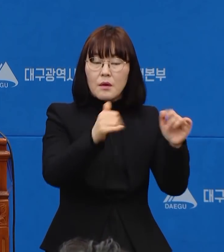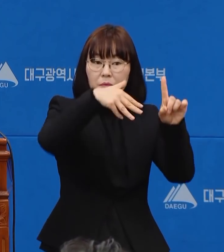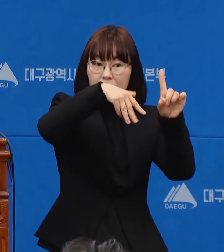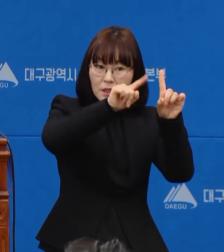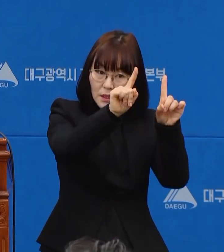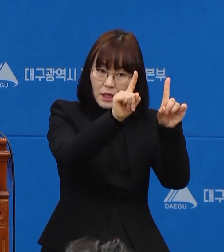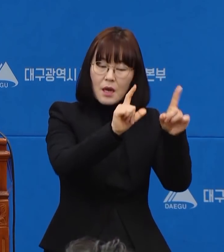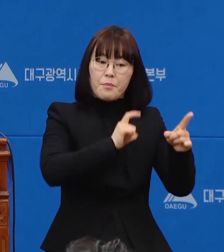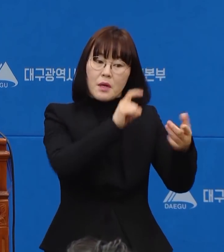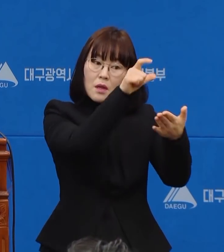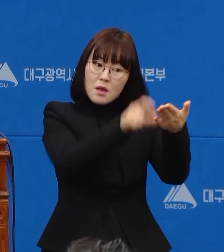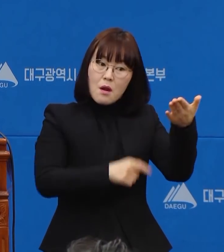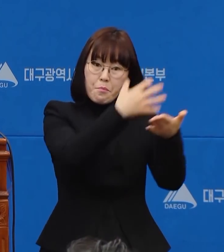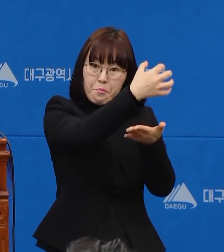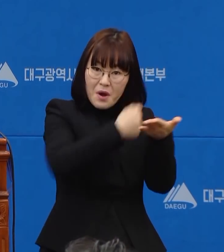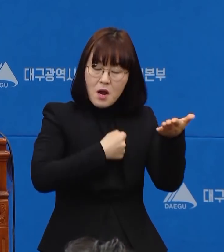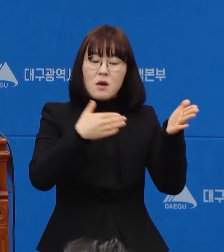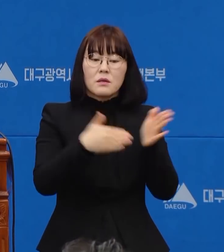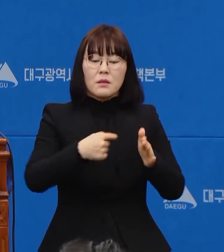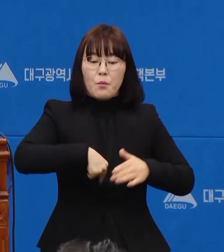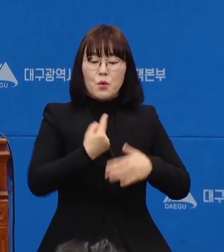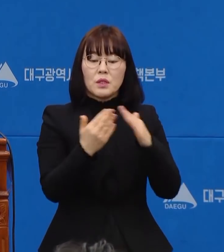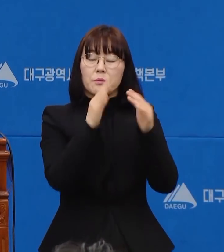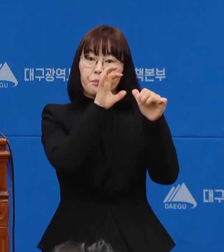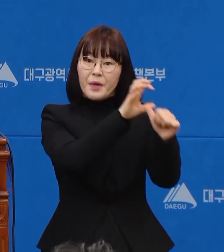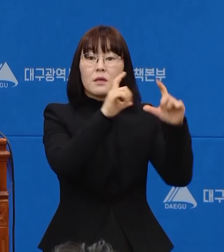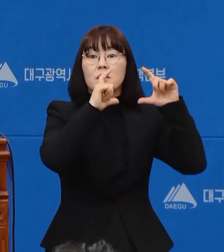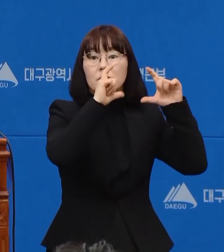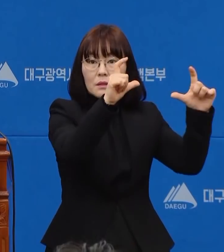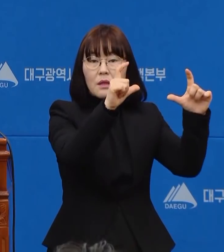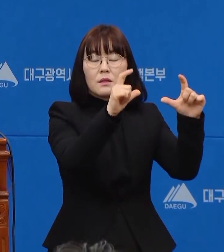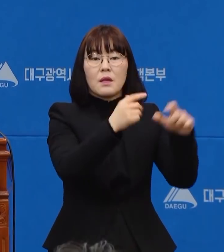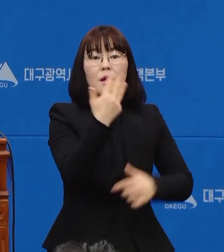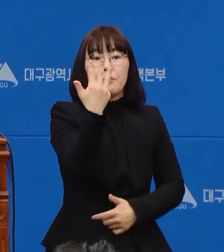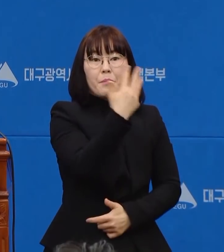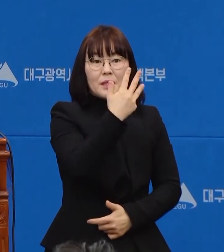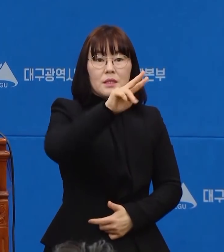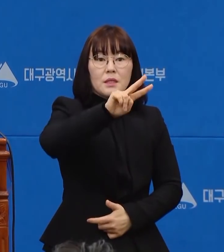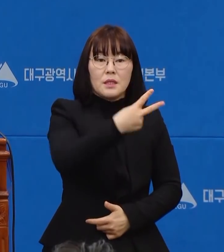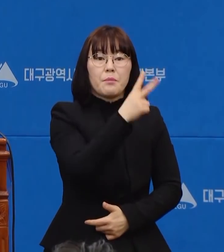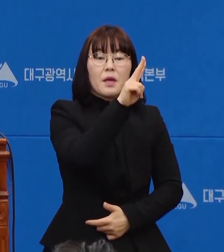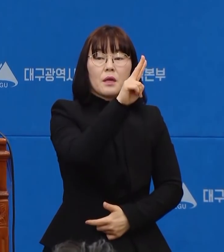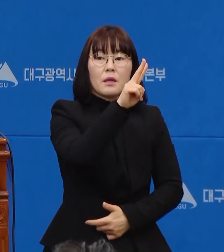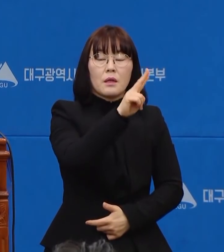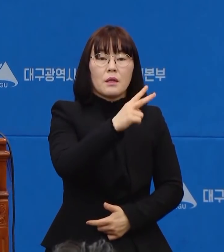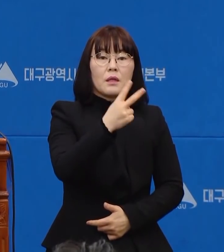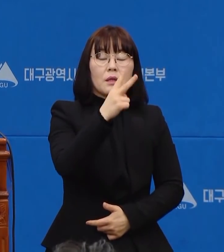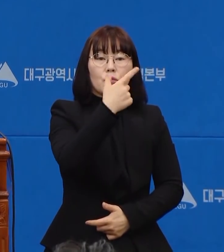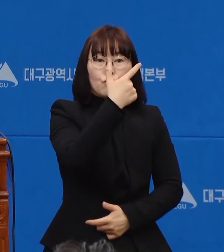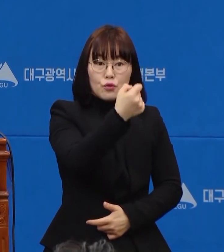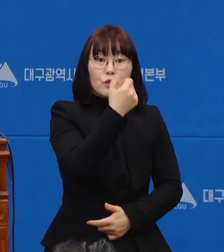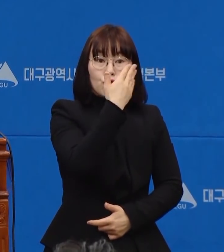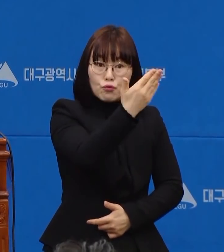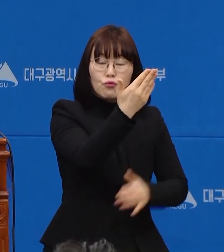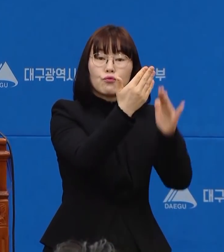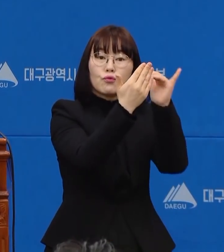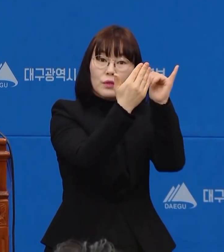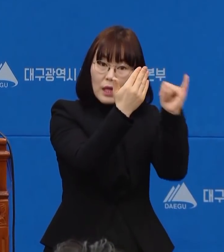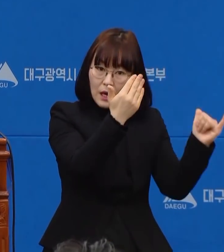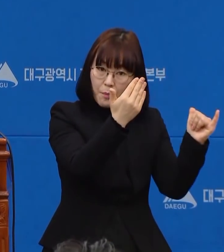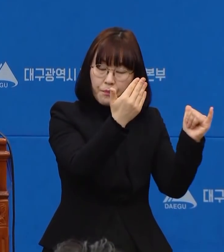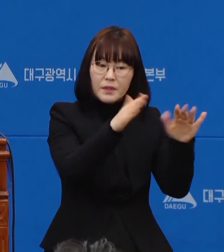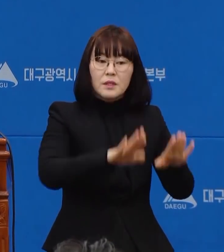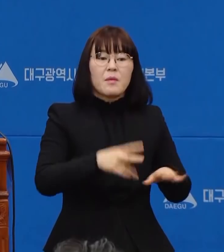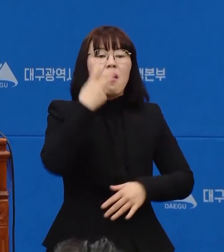명단의 확보에서 자가격리 통보를 했던 8,269명 중 아직까지